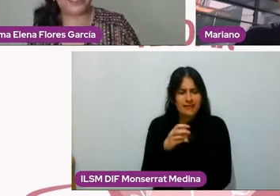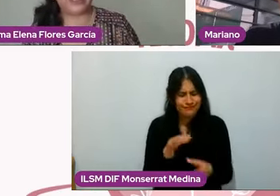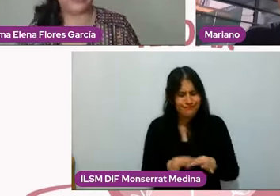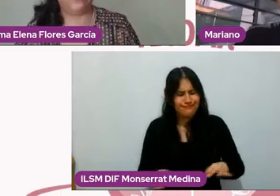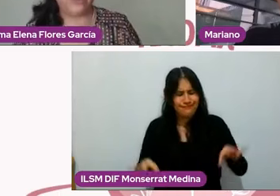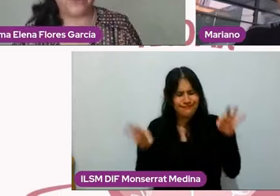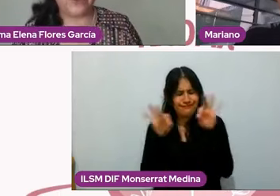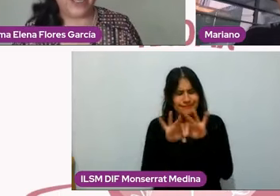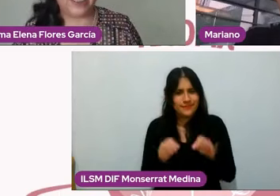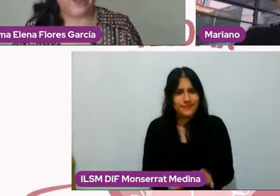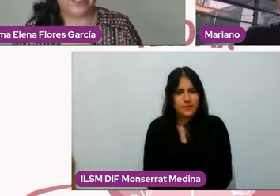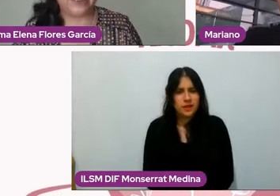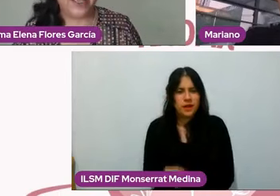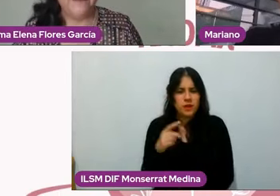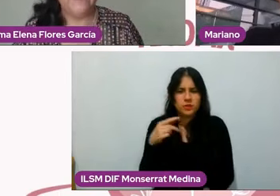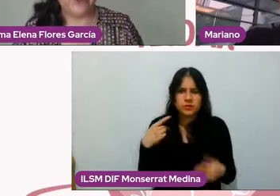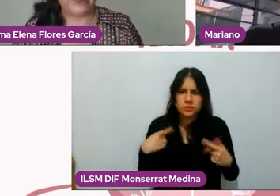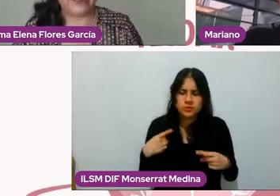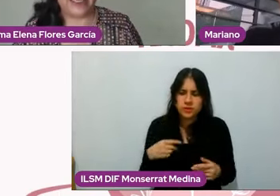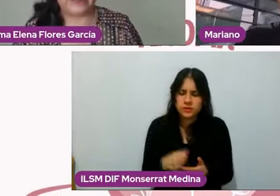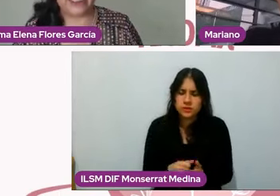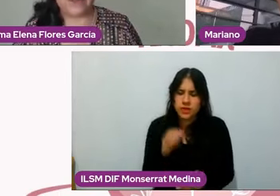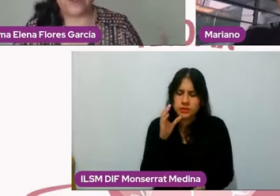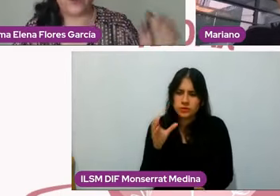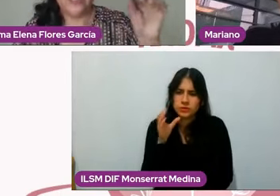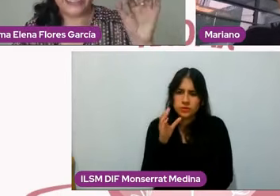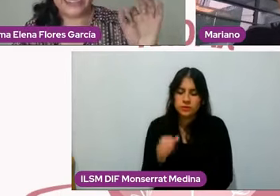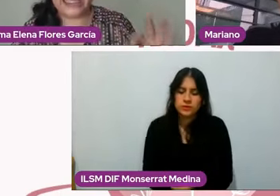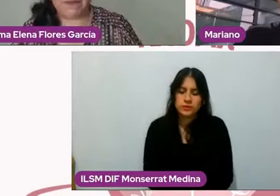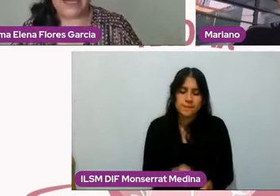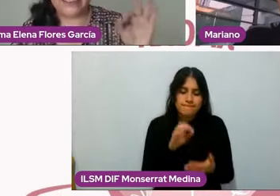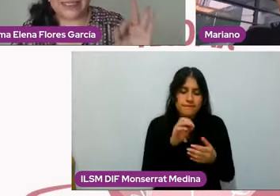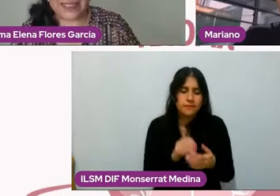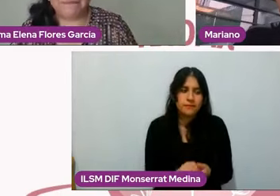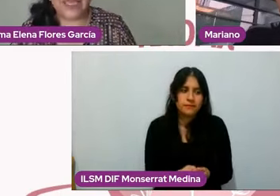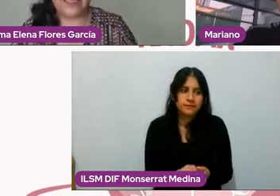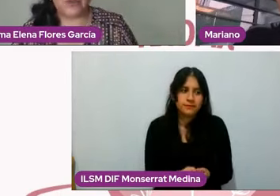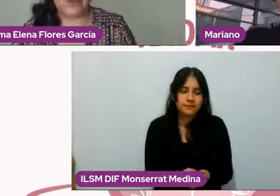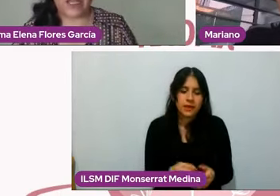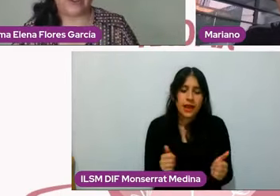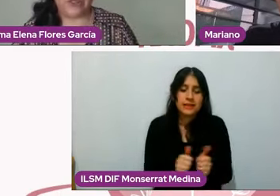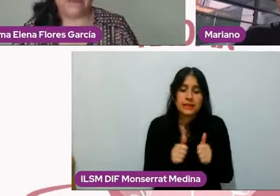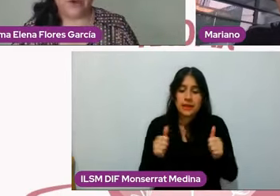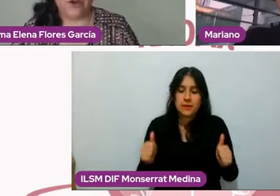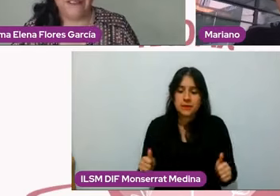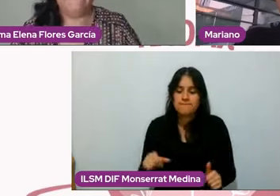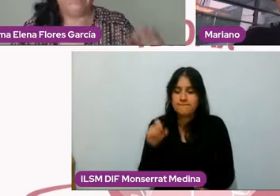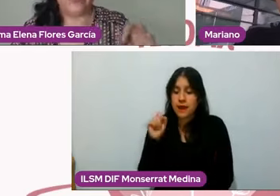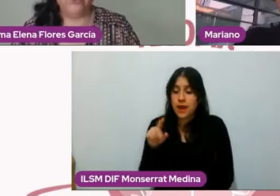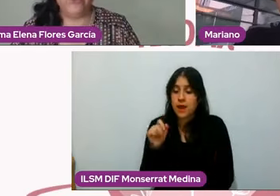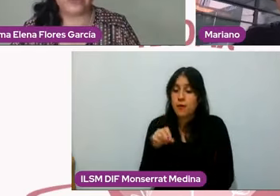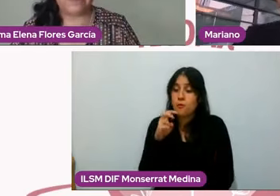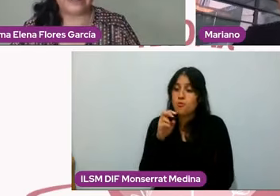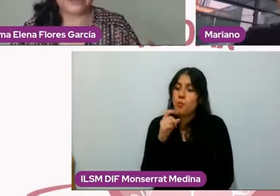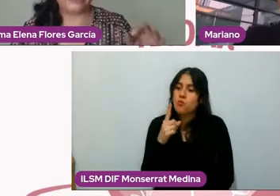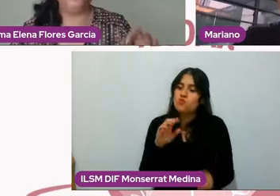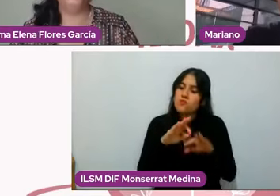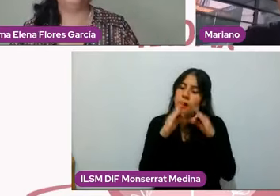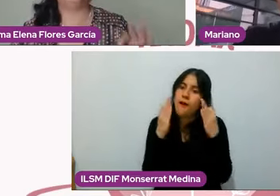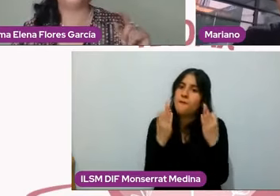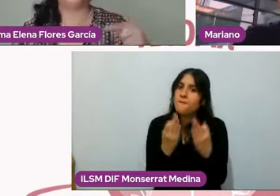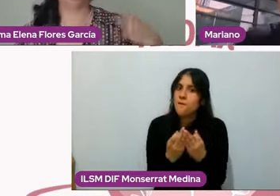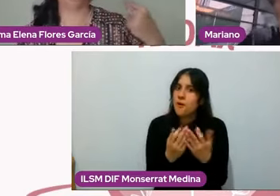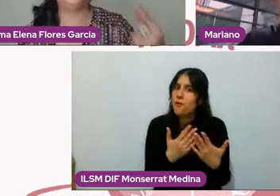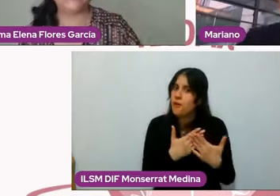decía aquí una persona de la audiencia nos está escribiendo el separarse también es un acto de amor pero muchas veces